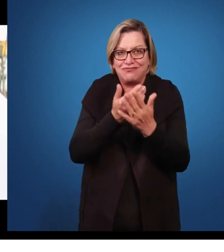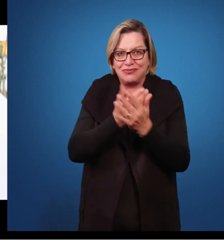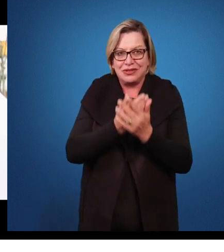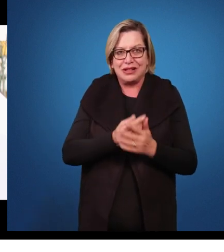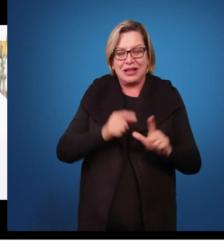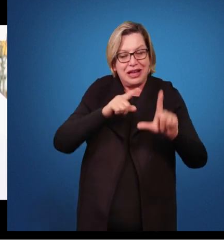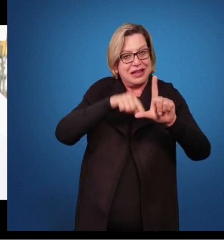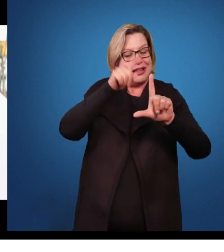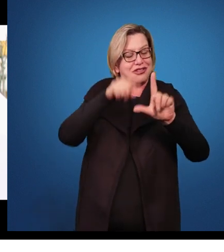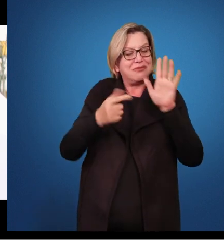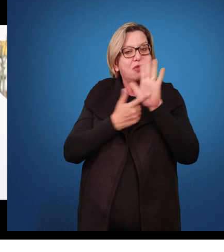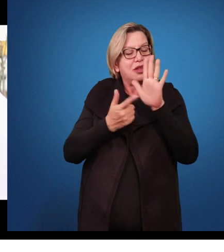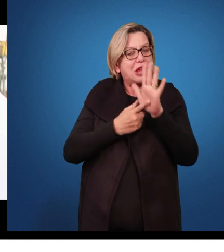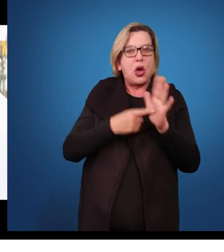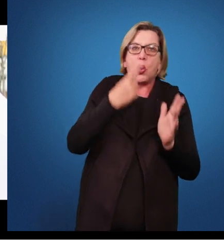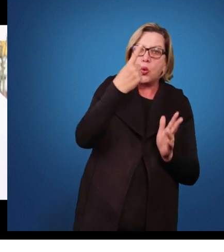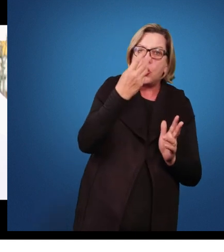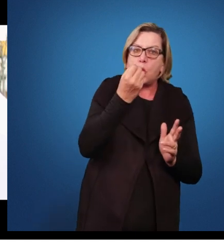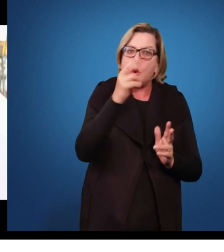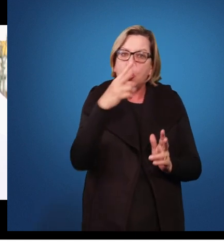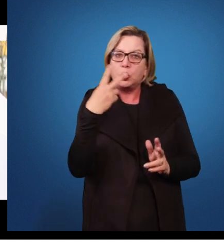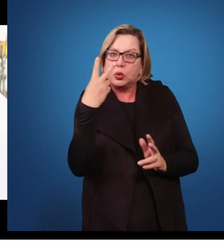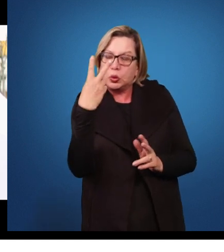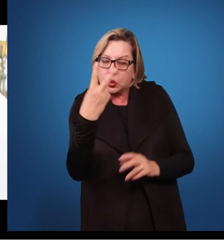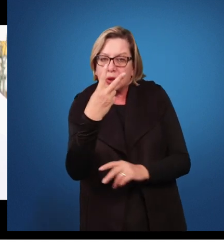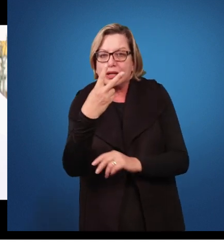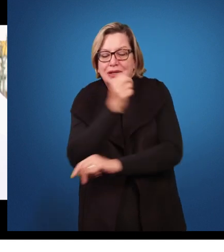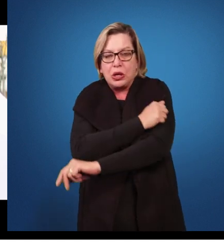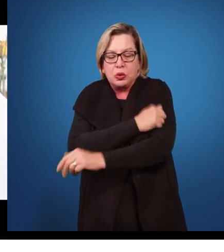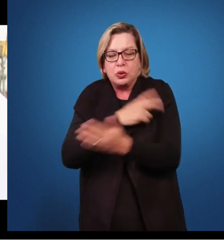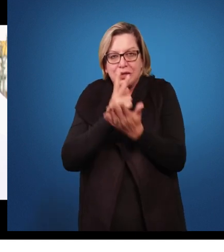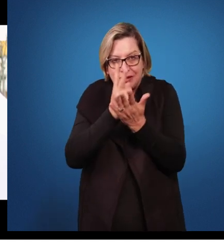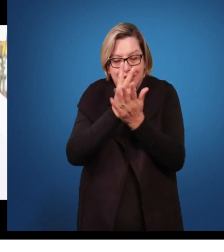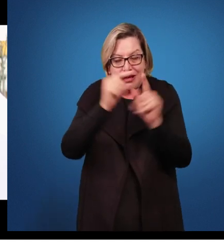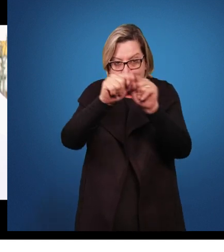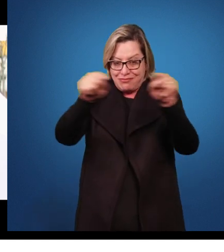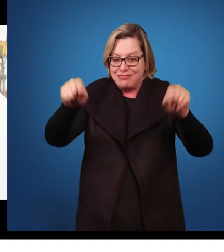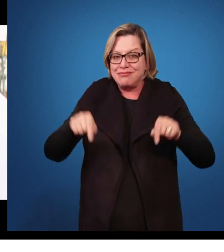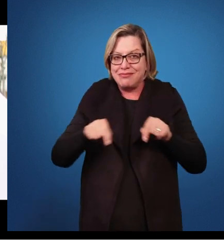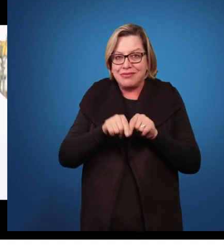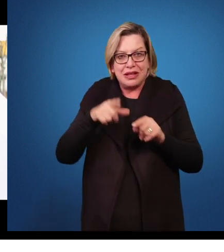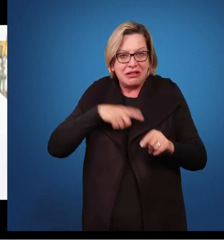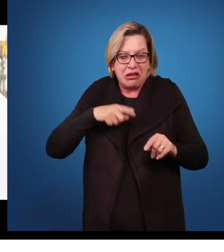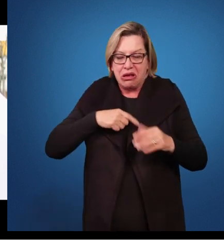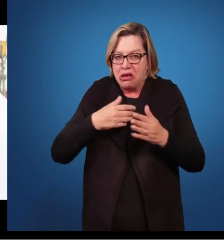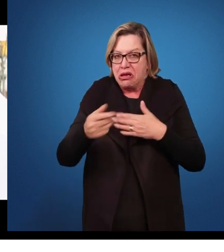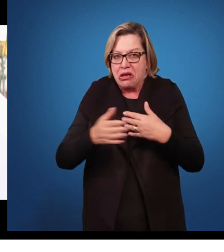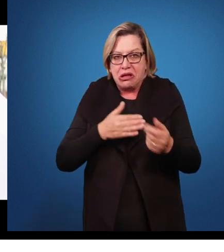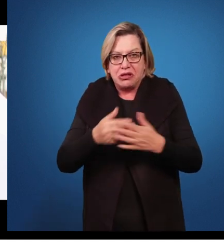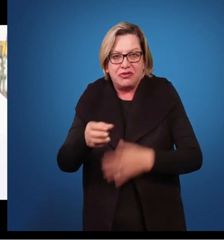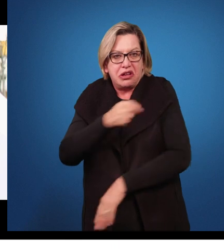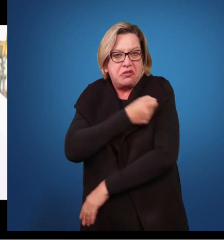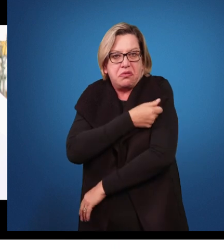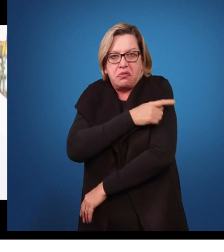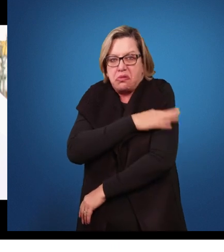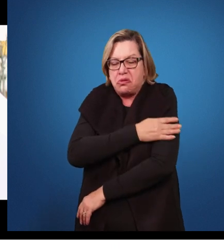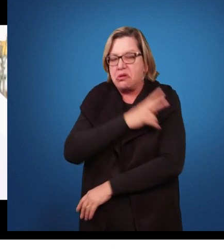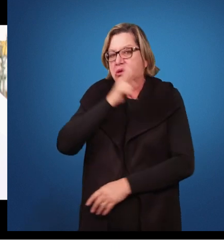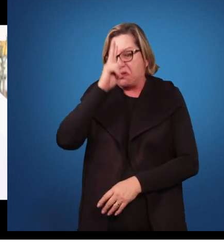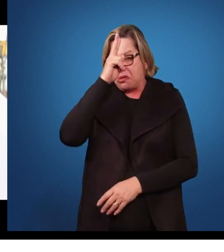1 a 2, né? Alunos com superdotação em salas, independente do nível escolar, e isso acontece